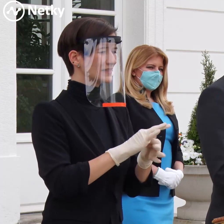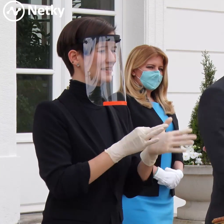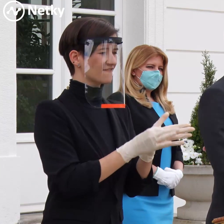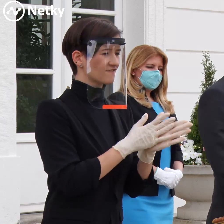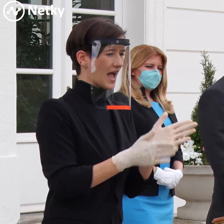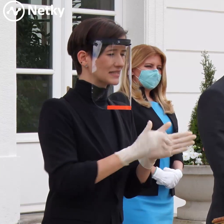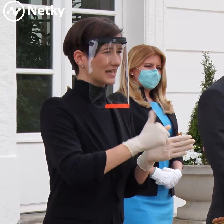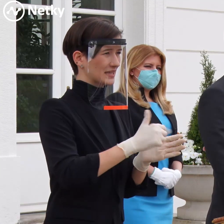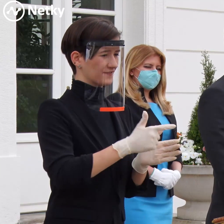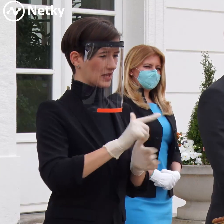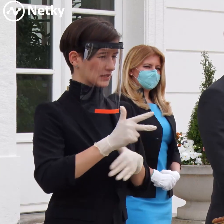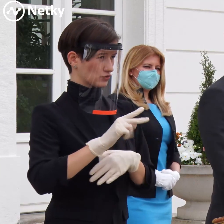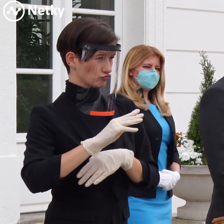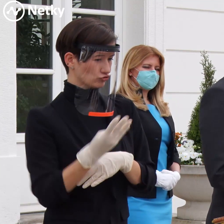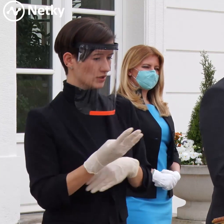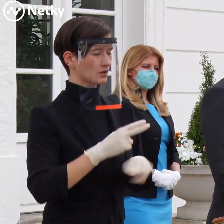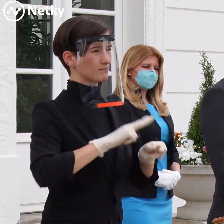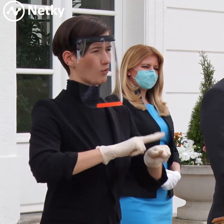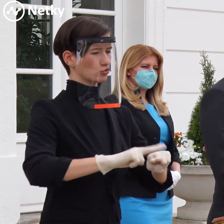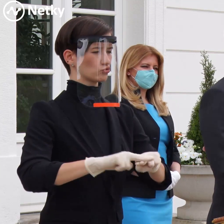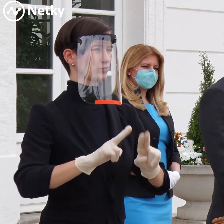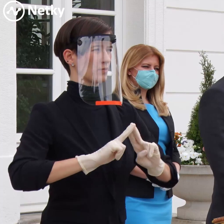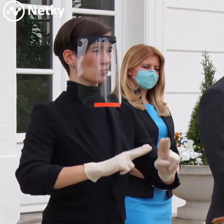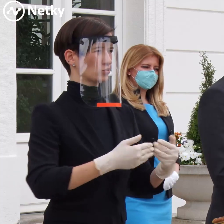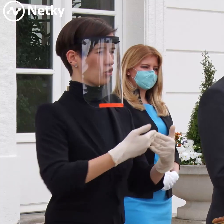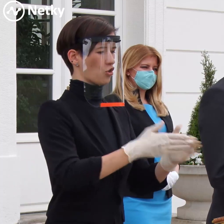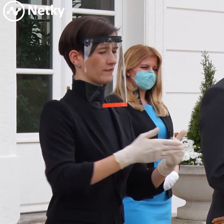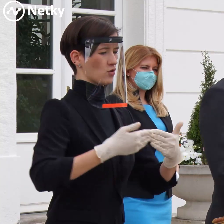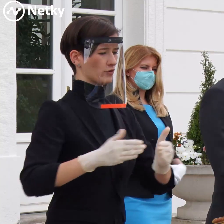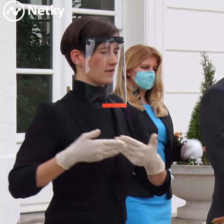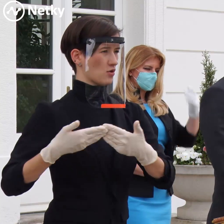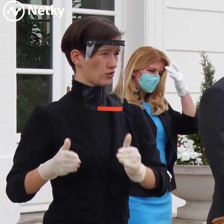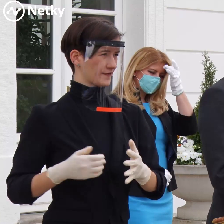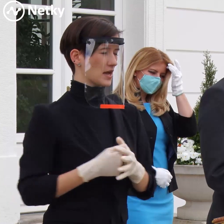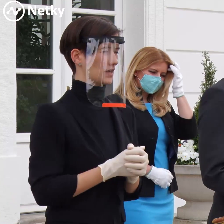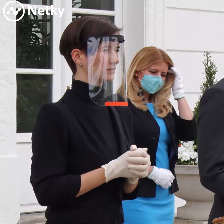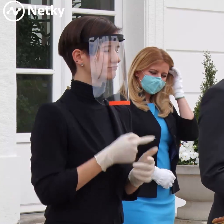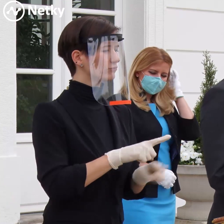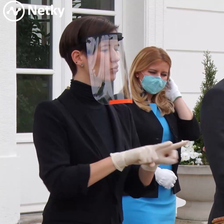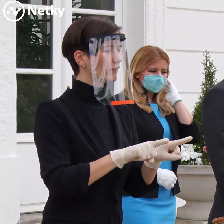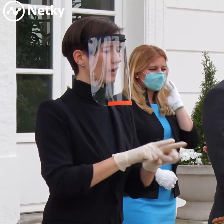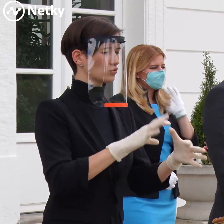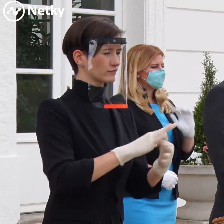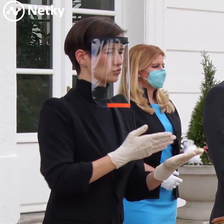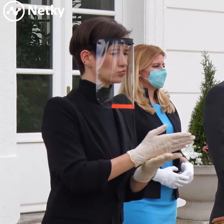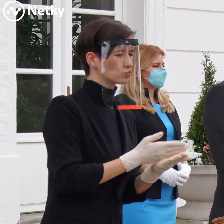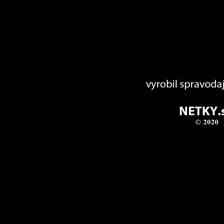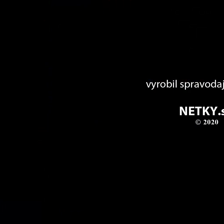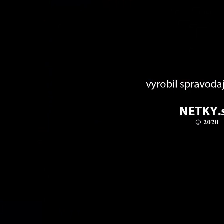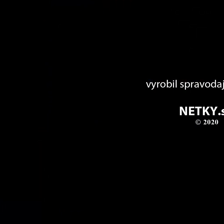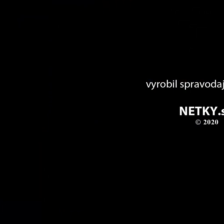pohyňať ekonomiku, co sa týka najmä výrobných procesov a ďalších podnikateľov, slúžieb a tak ďalej.